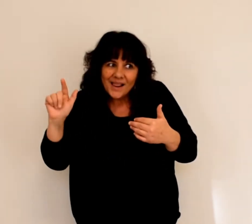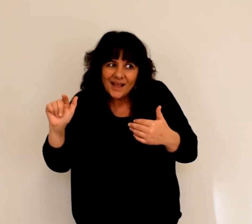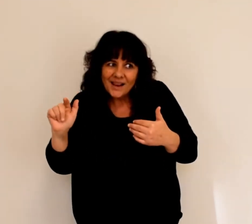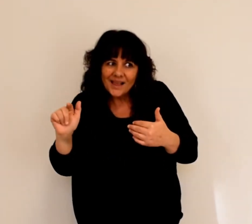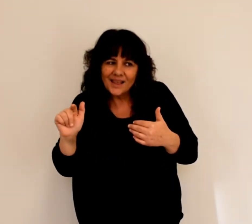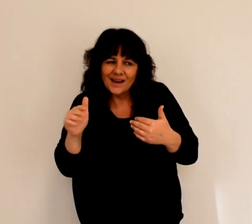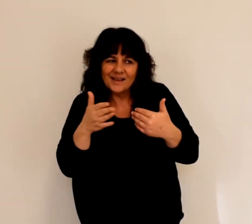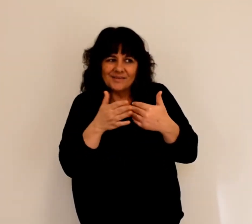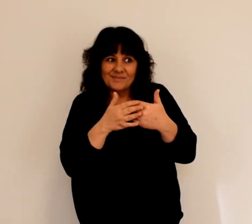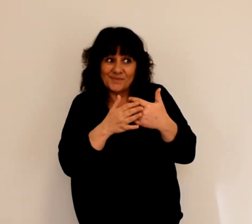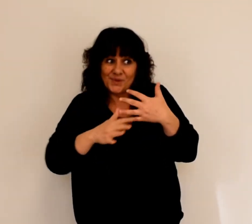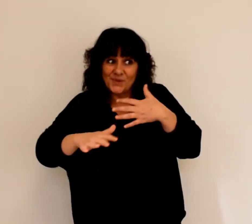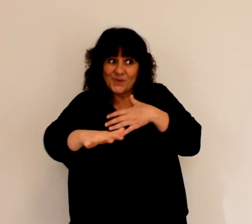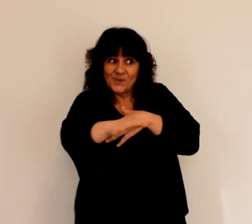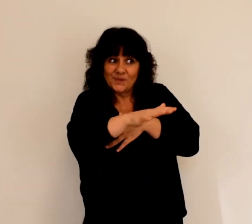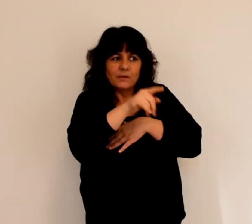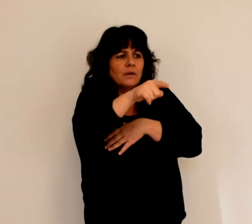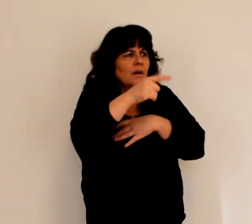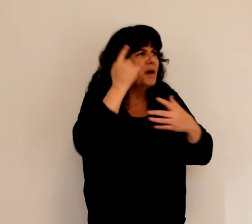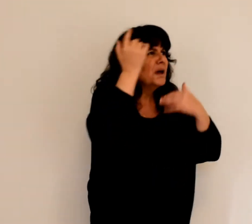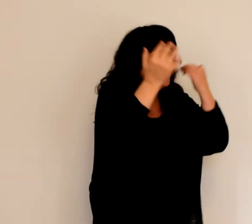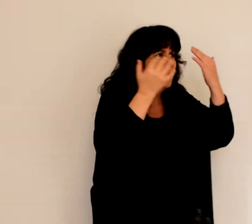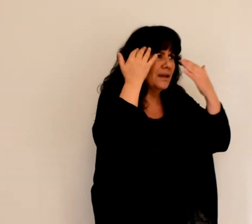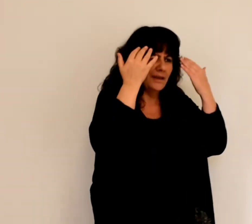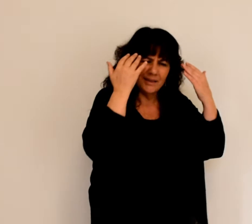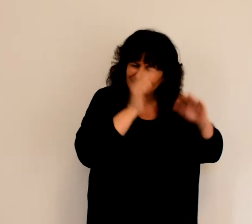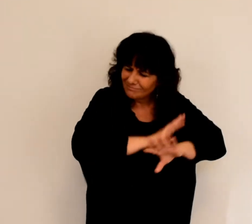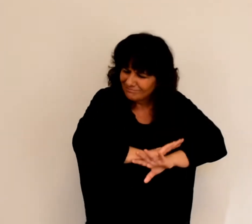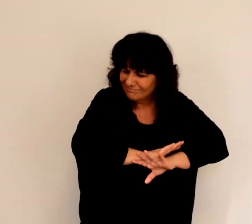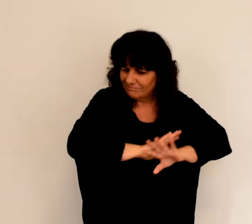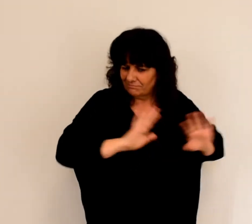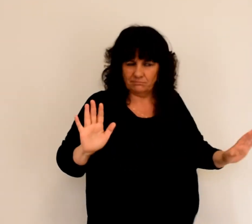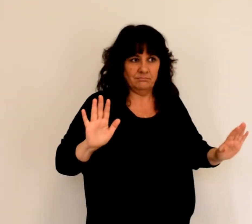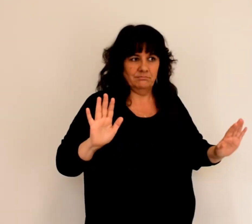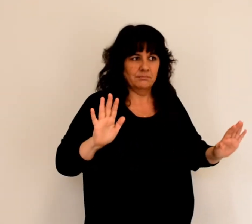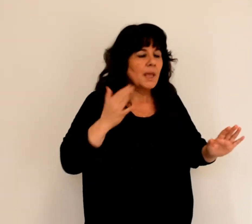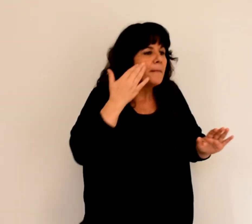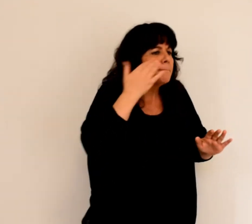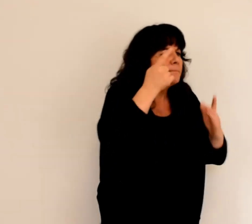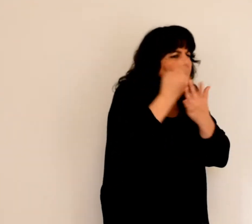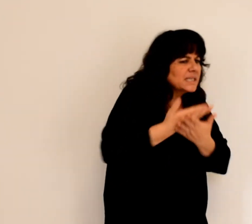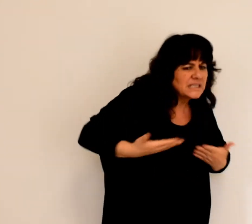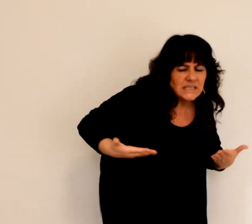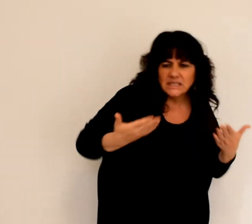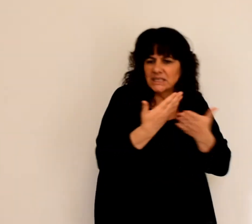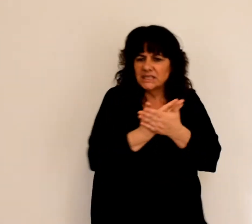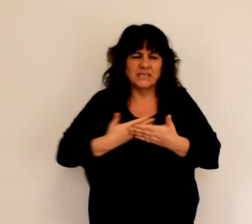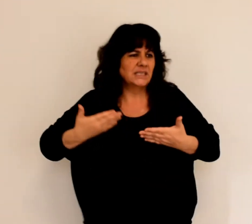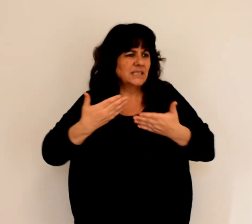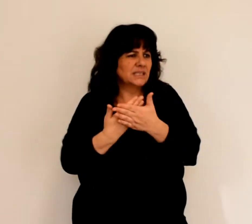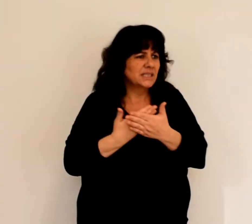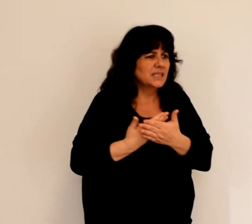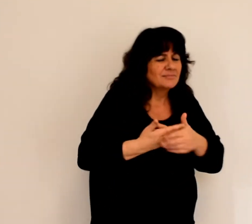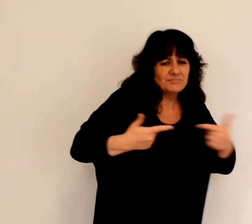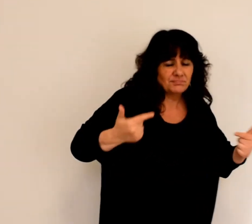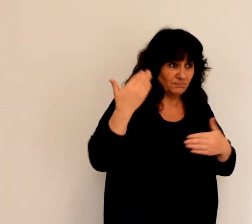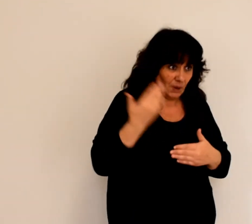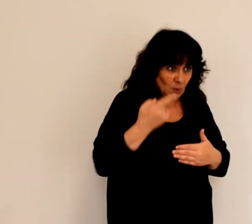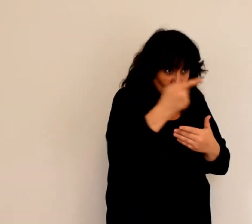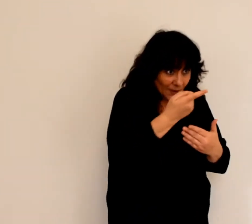Ne soyez inquiets de rien, mais en toutes circonstances, priez et suppliez, tout en rendant grâce, pour faire